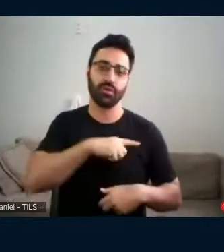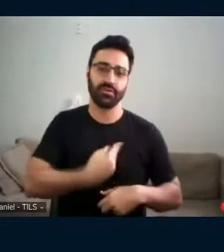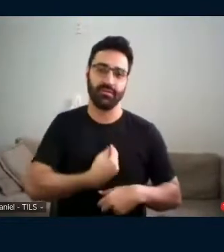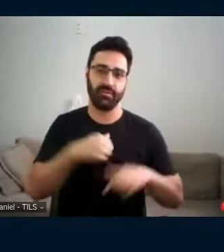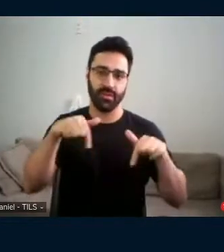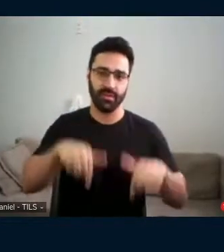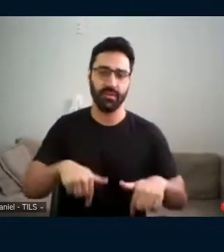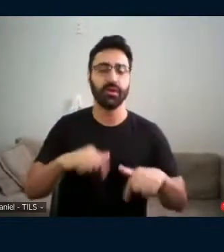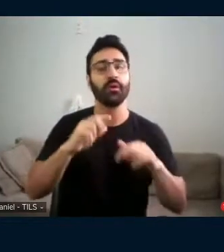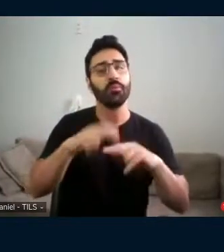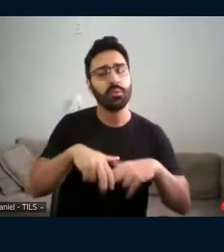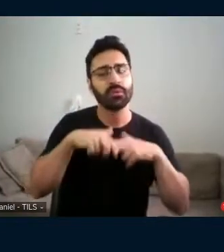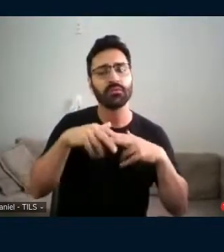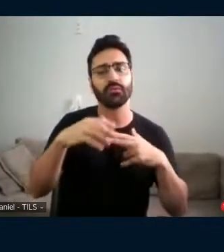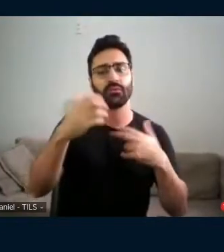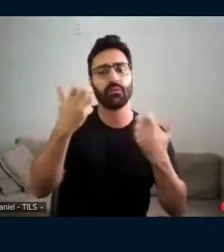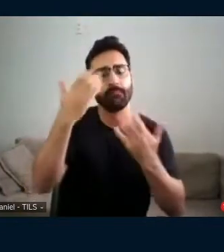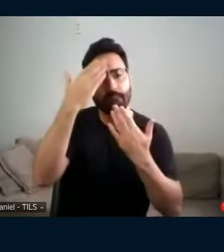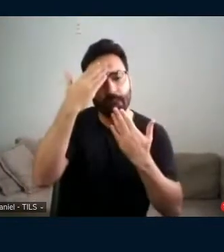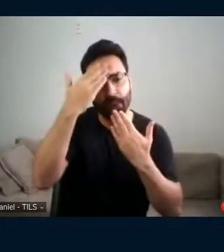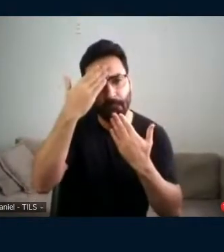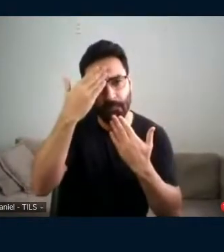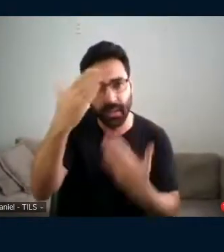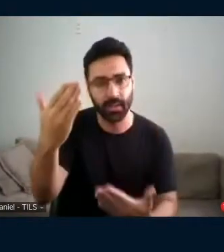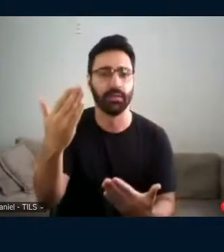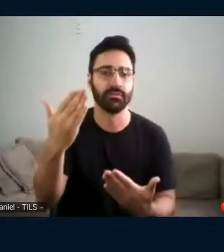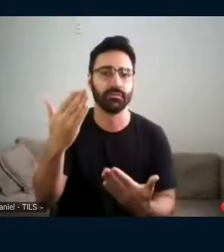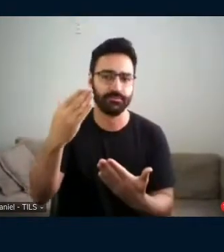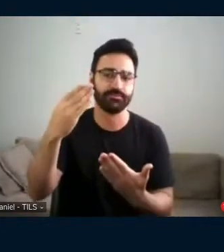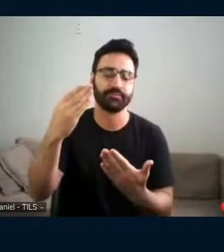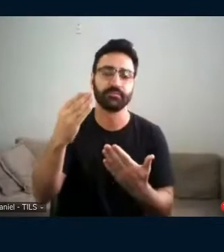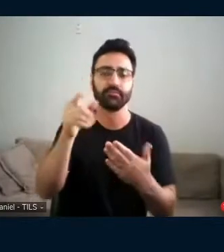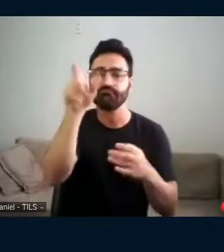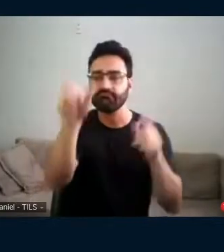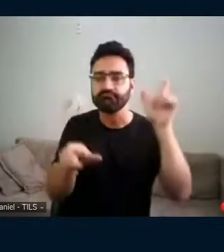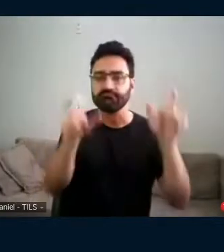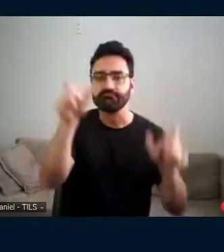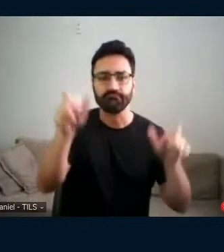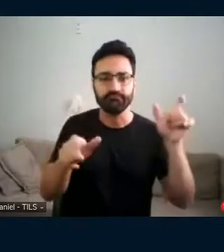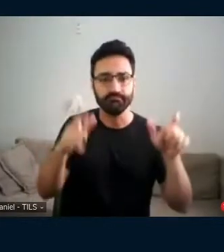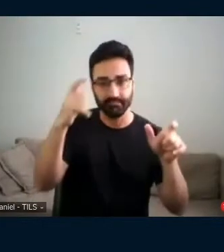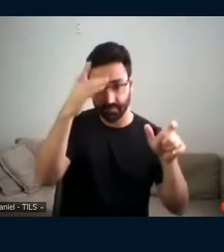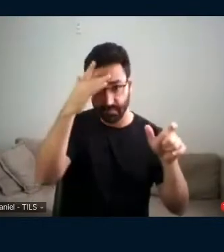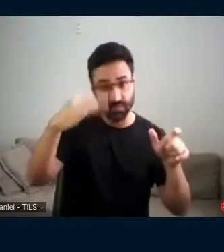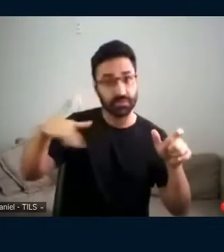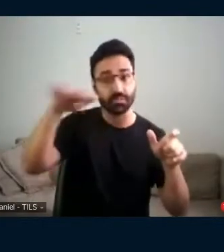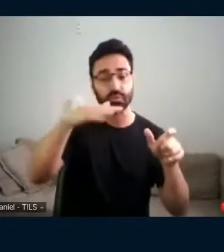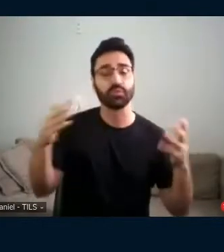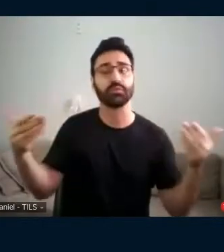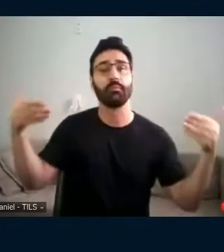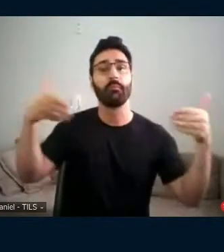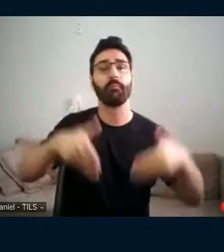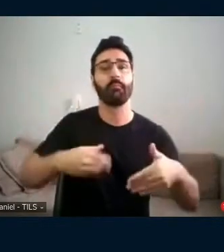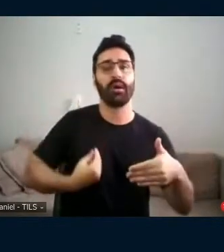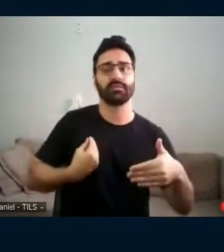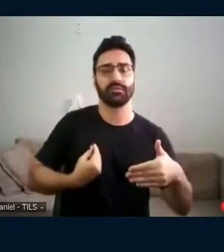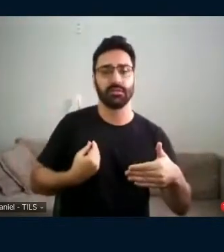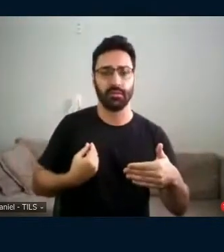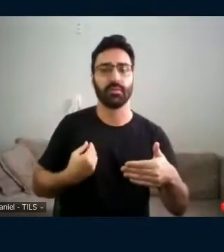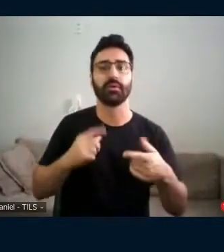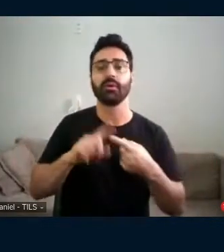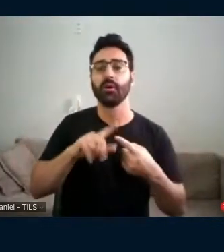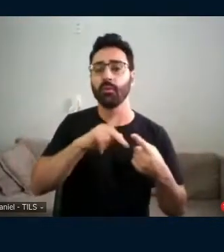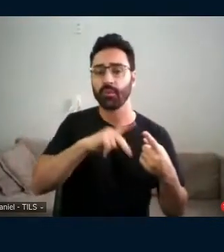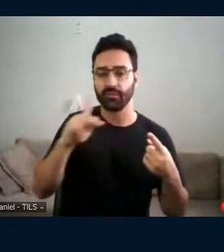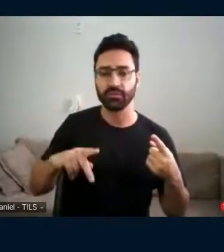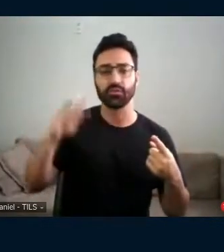eu queria agradecer imensamente a essas pessoas que estão participando nesse momento. Professora